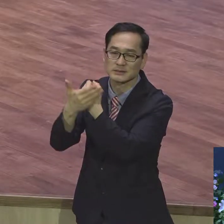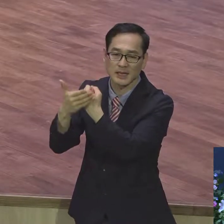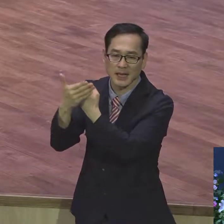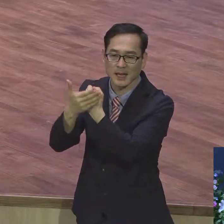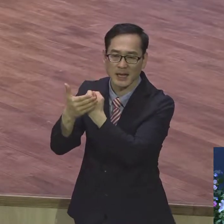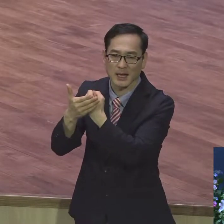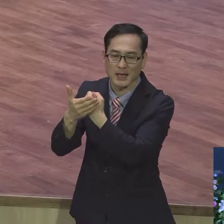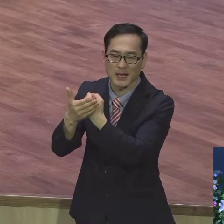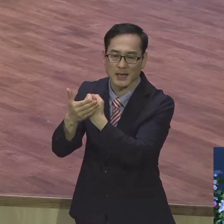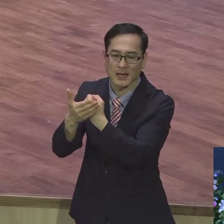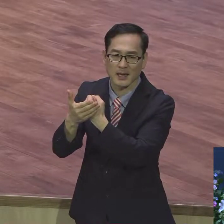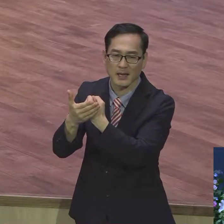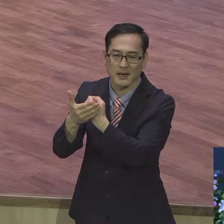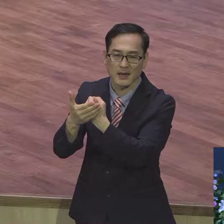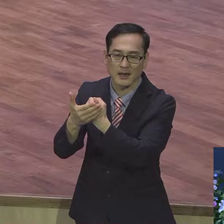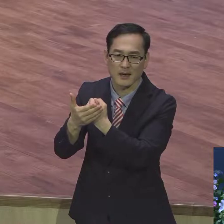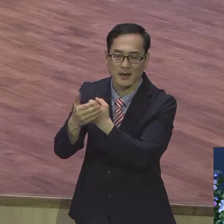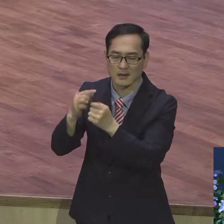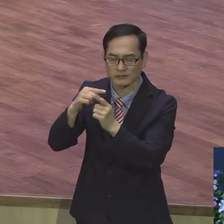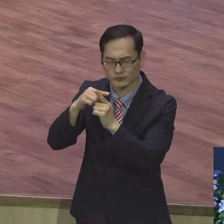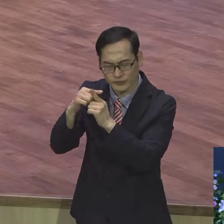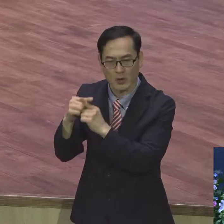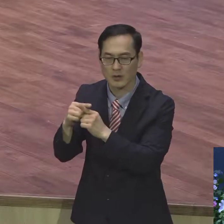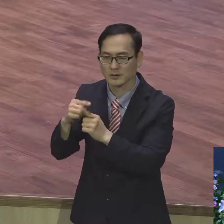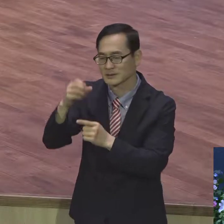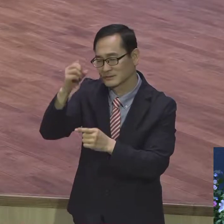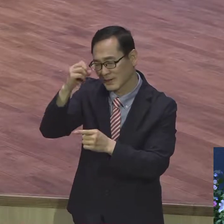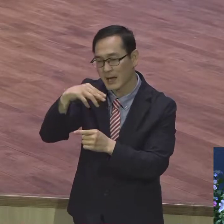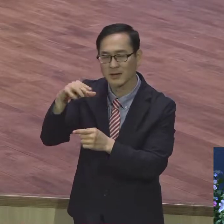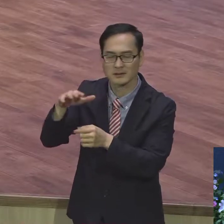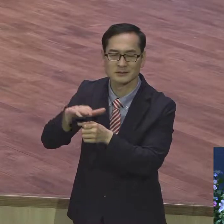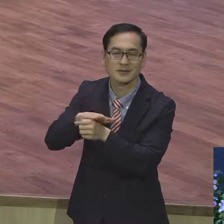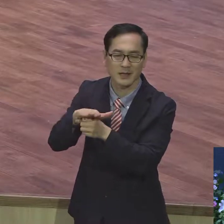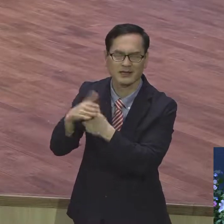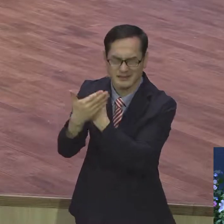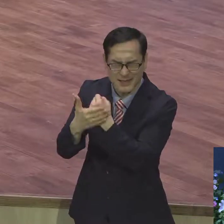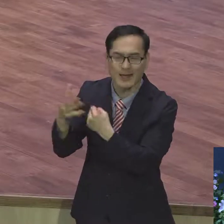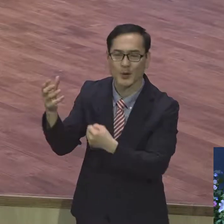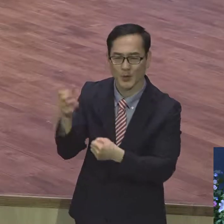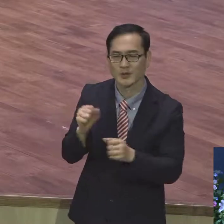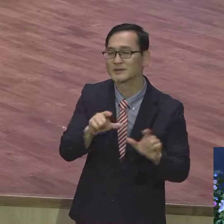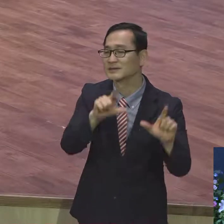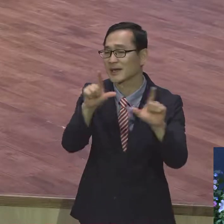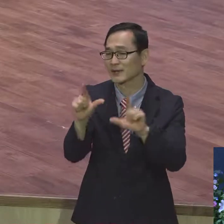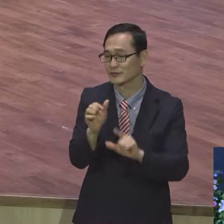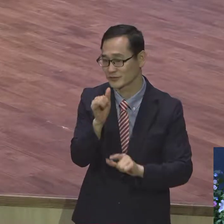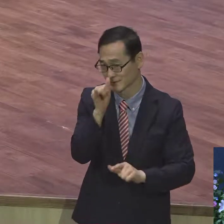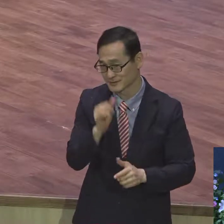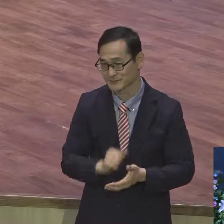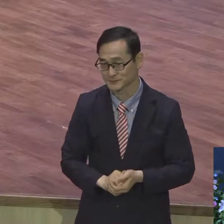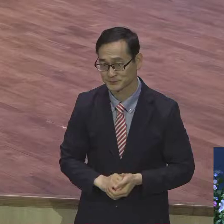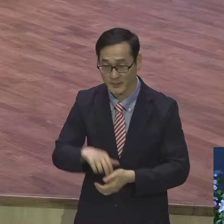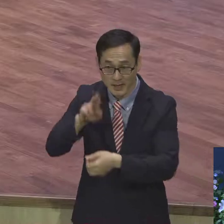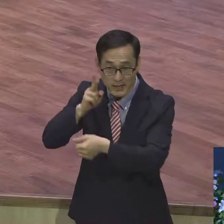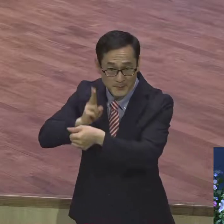존재다라는 것입니다. 우리가 매주일 로마서 말씀을 살펴보고 있는데 사도 바울은 이 로마서